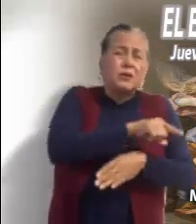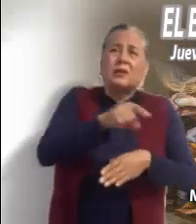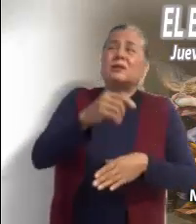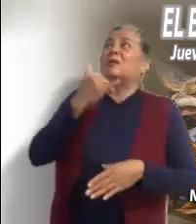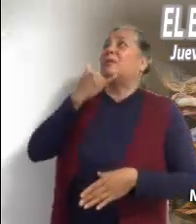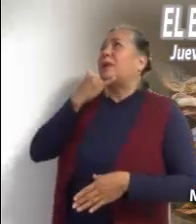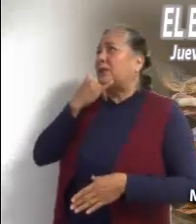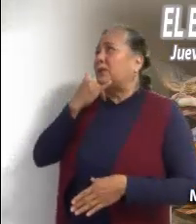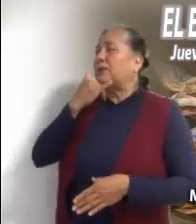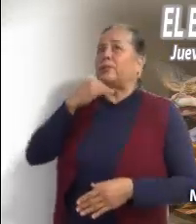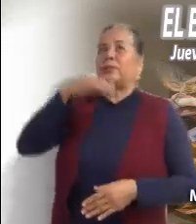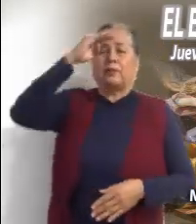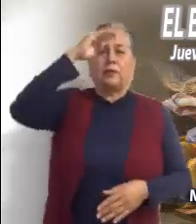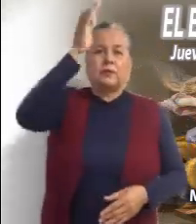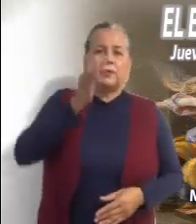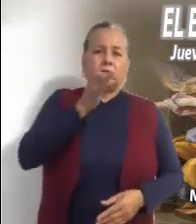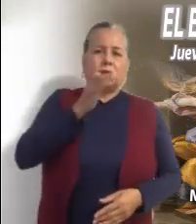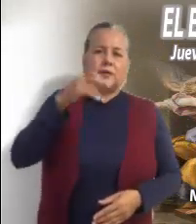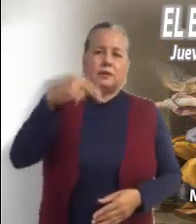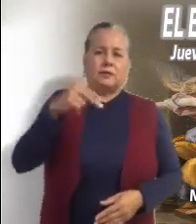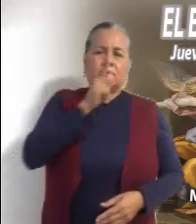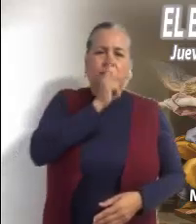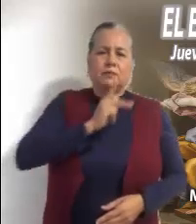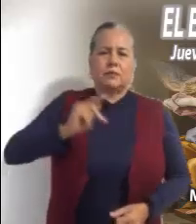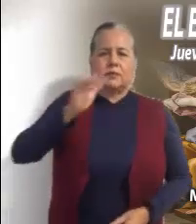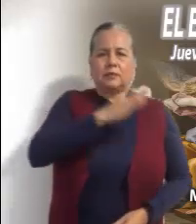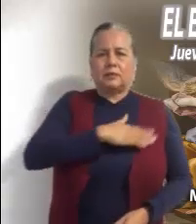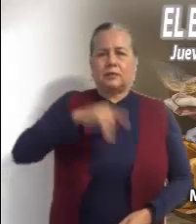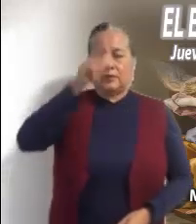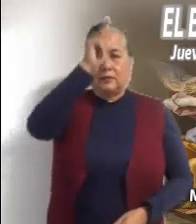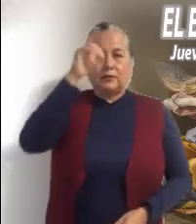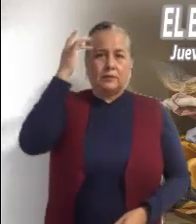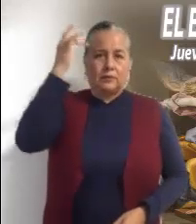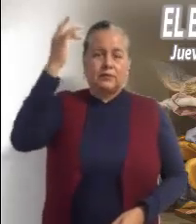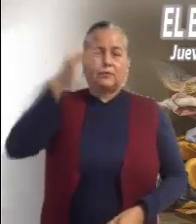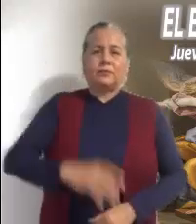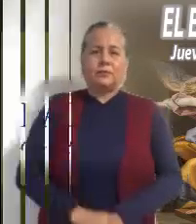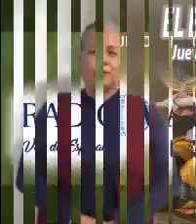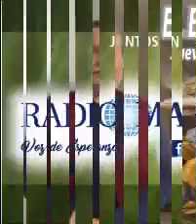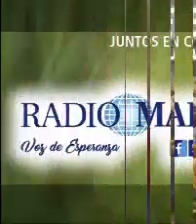El Señor te bendiga en nombre del Padre Y del Hijo Y del Espíritu Santo